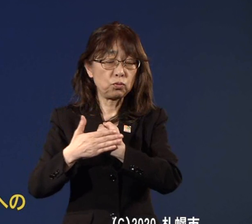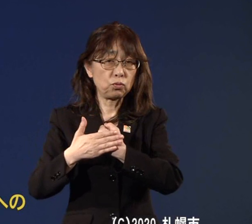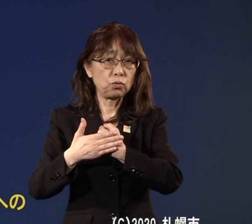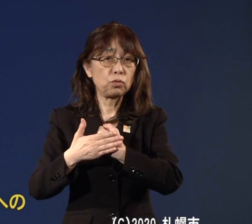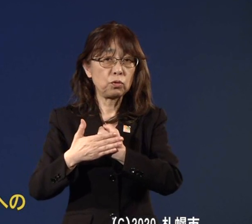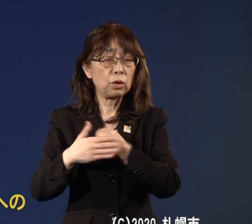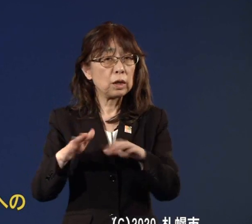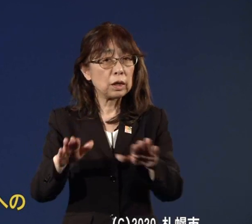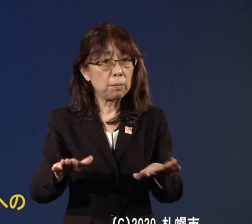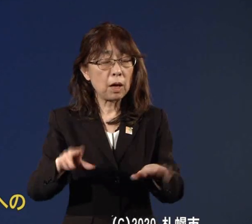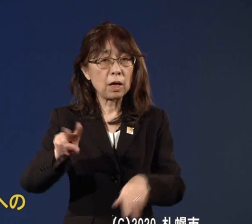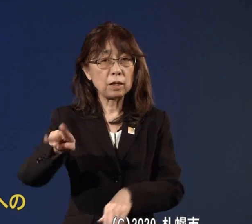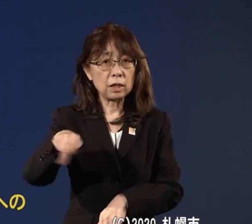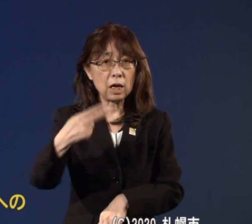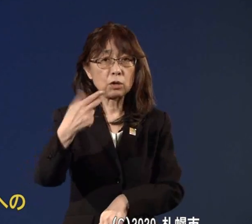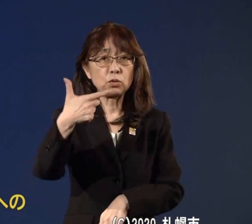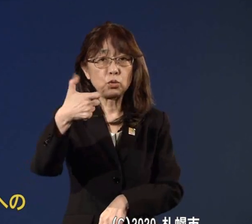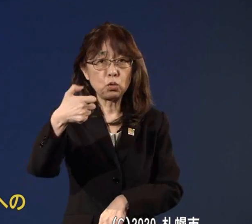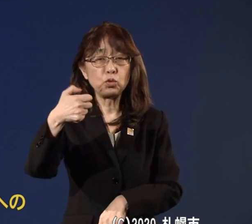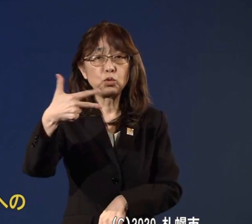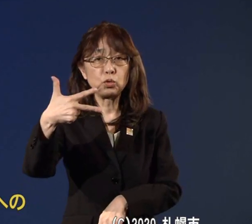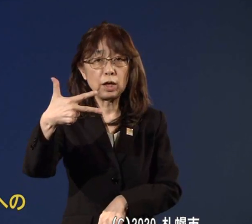時点で267床まで